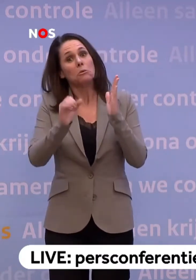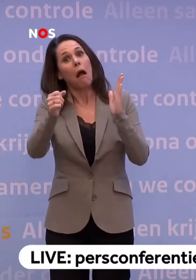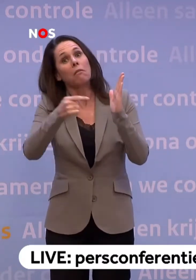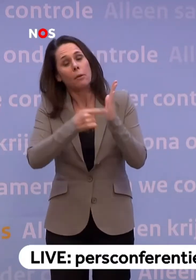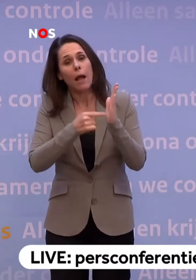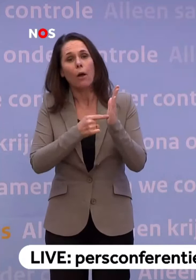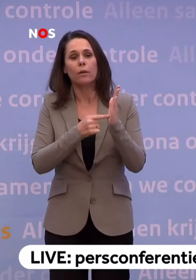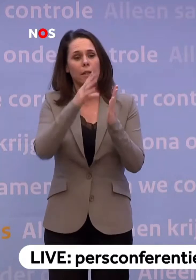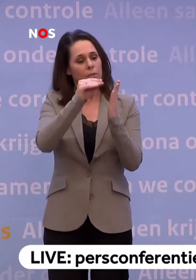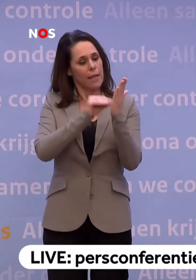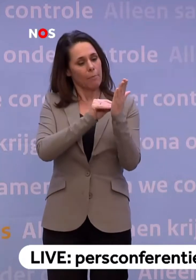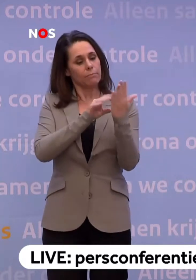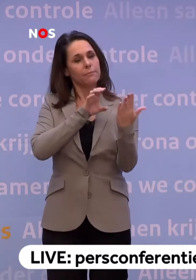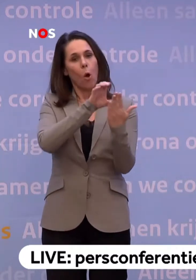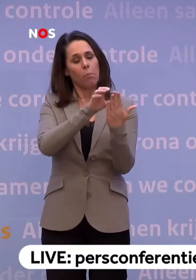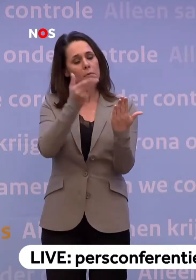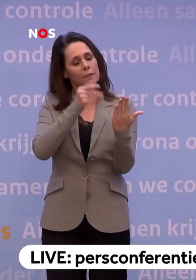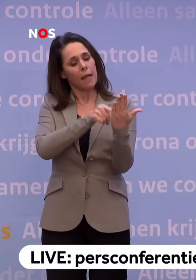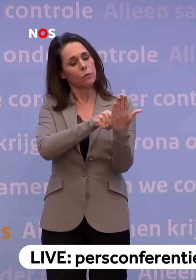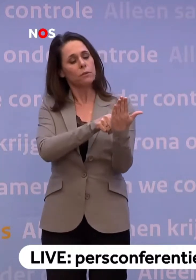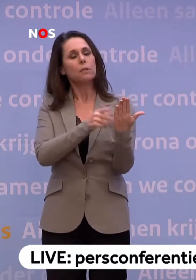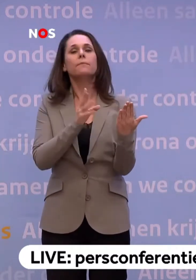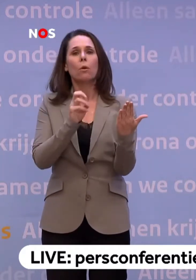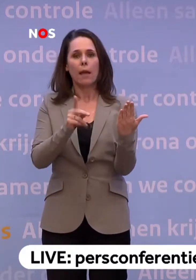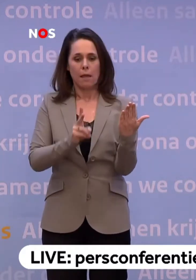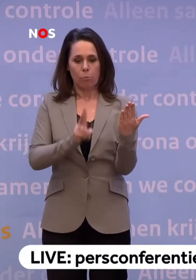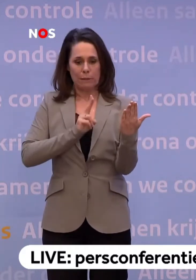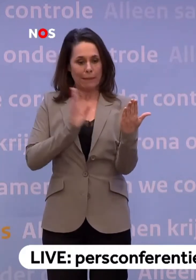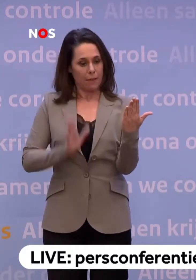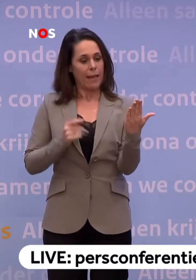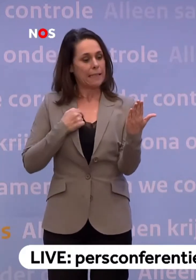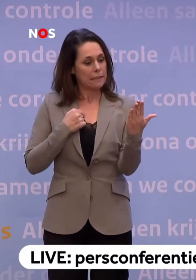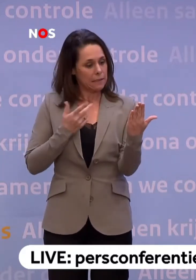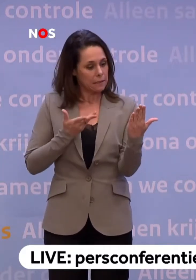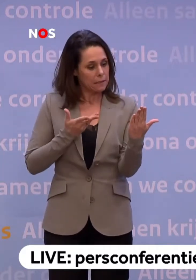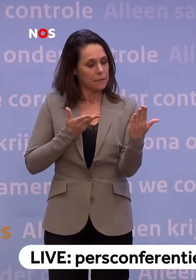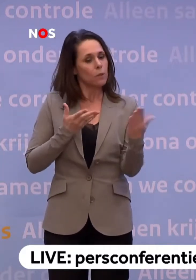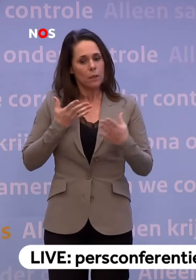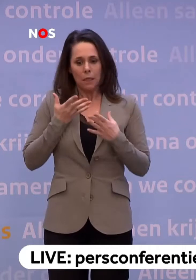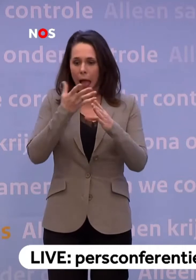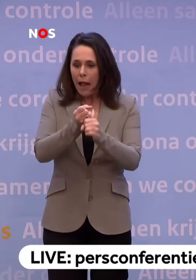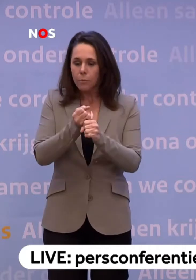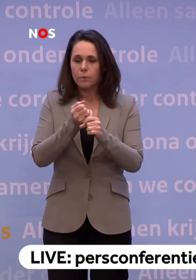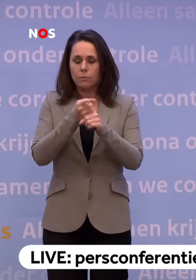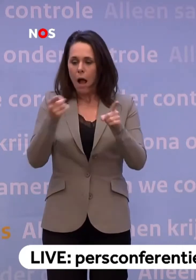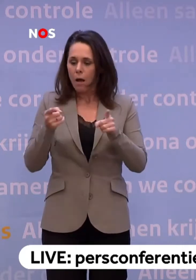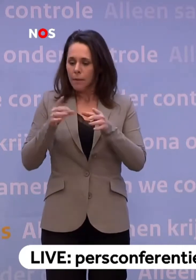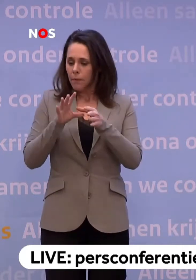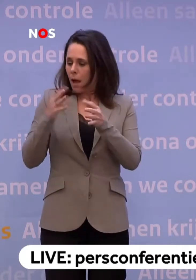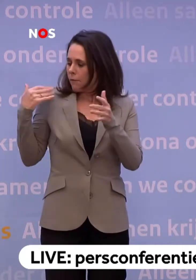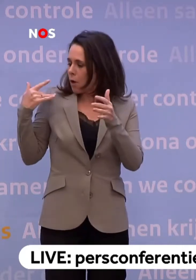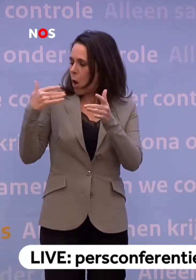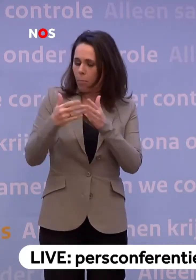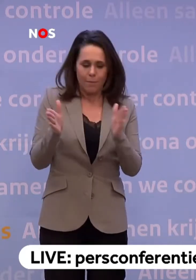...is een app die vertelt als je besmet bent geweest... ...die jou helpt om al jouw contacten van de